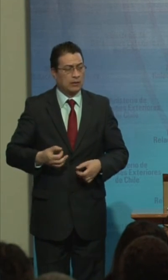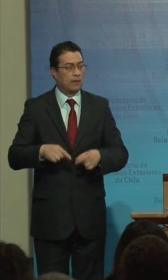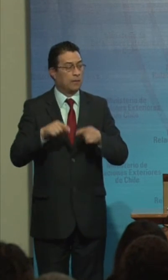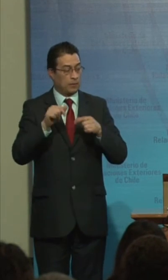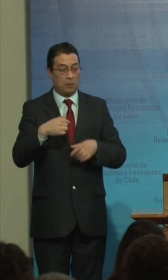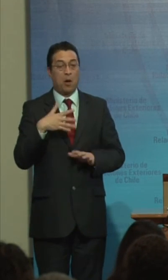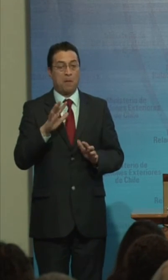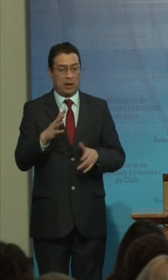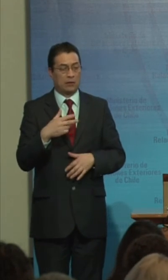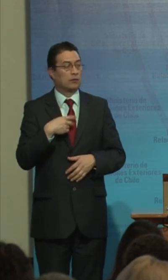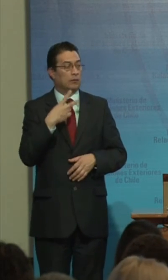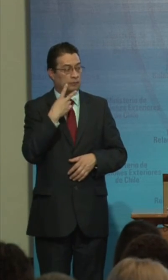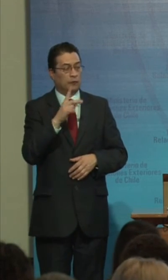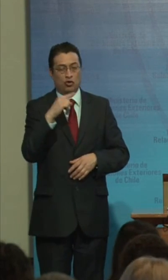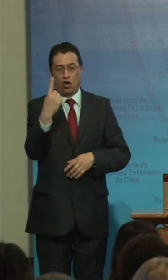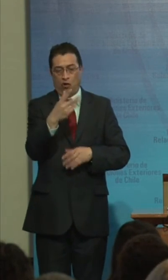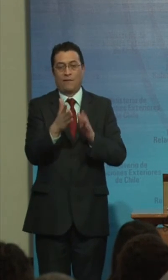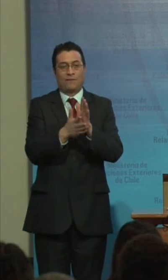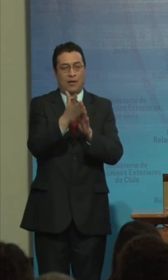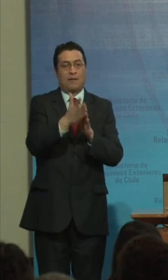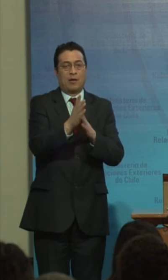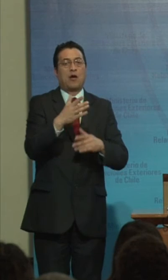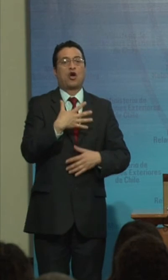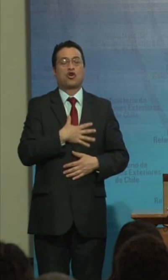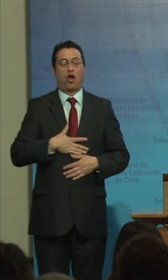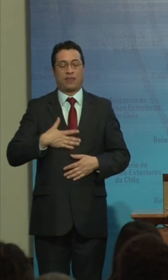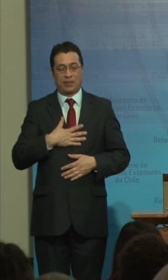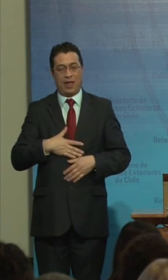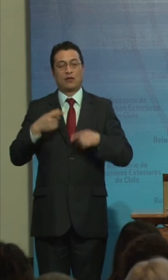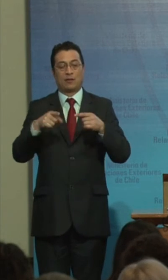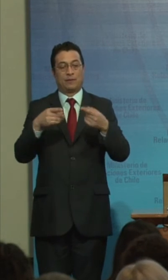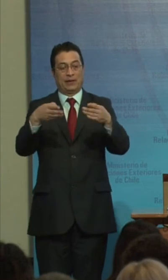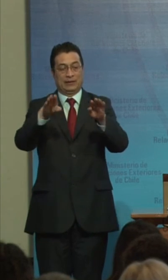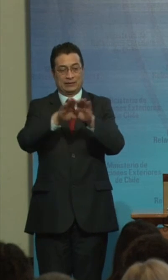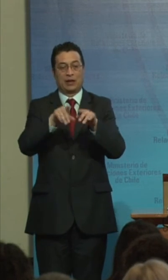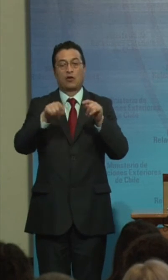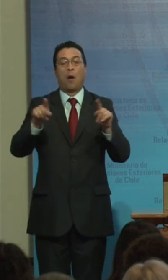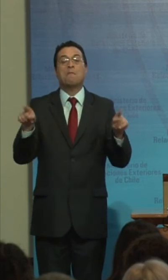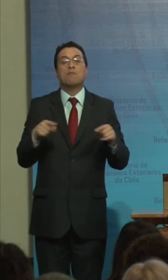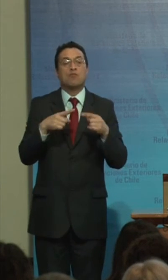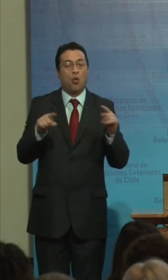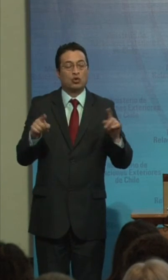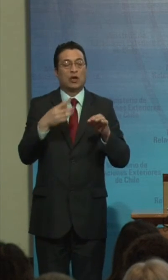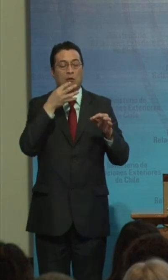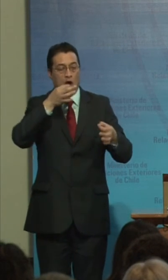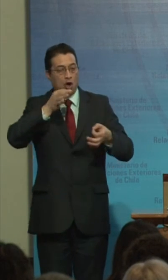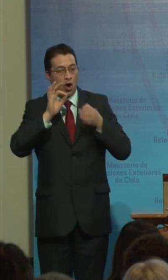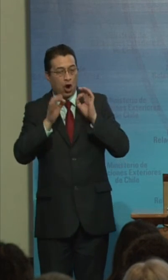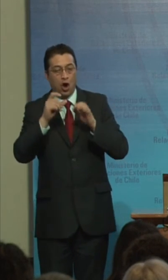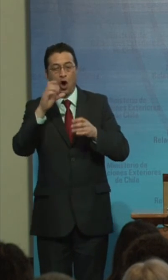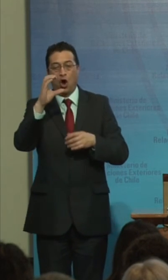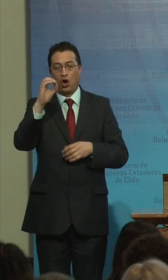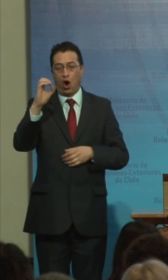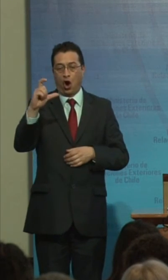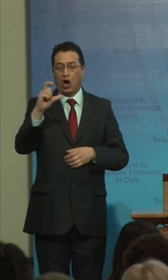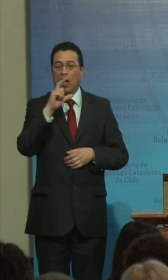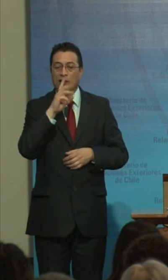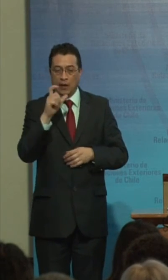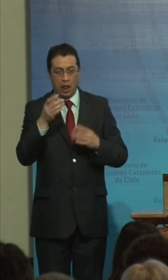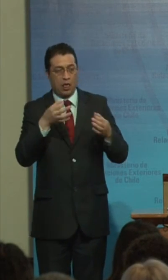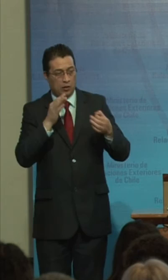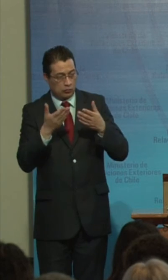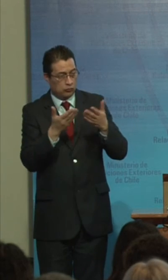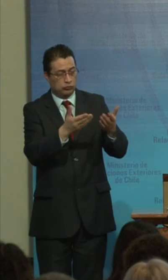parece Que tenemos que irnos contentos Se va a dar Cierra este acto Con música Con un cóctel Creo que hay mucho Por